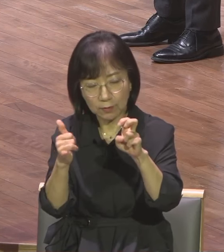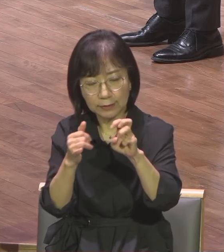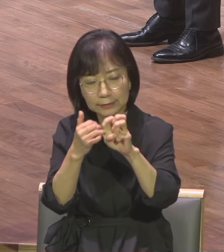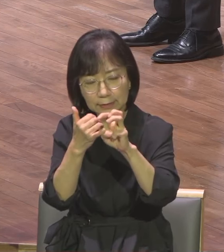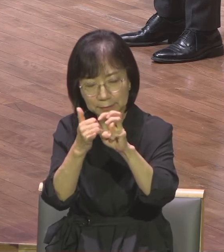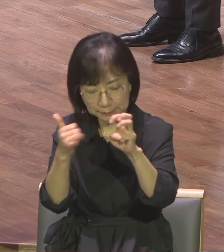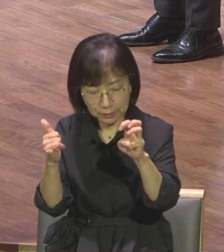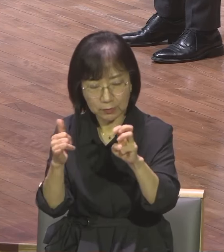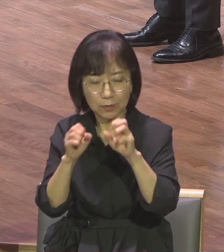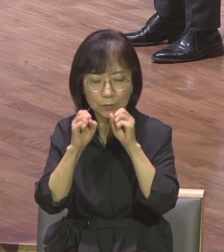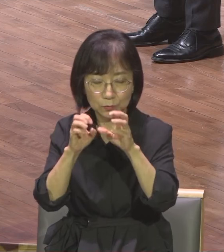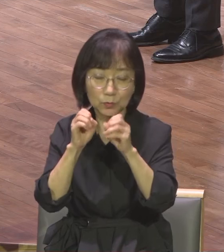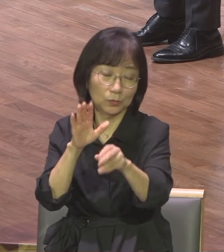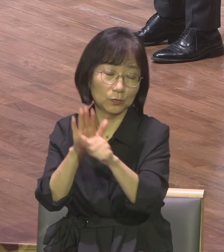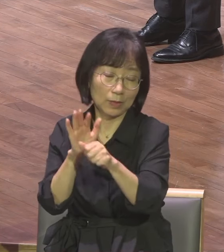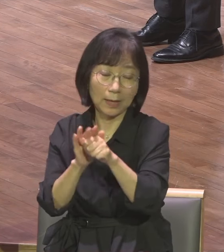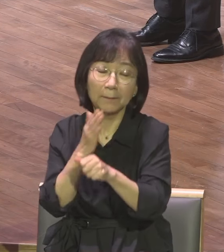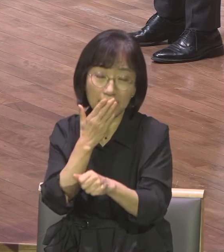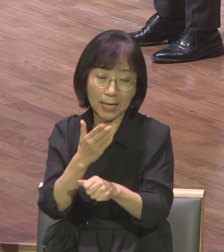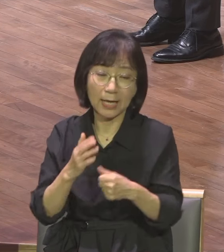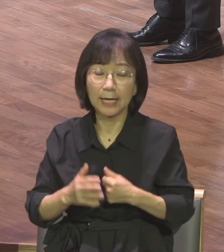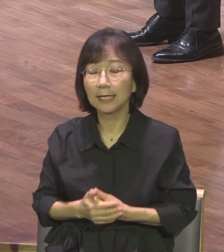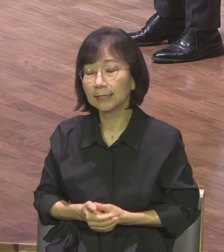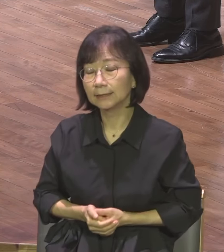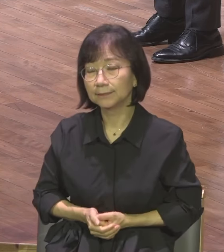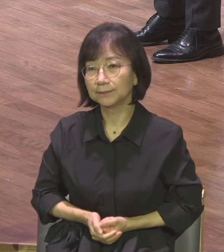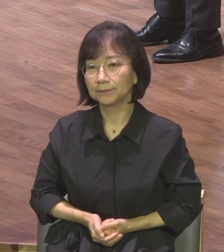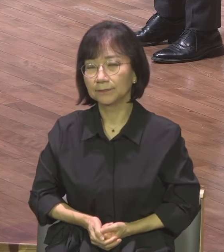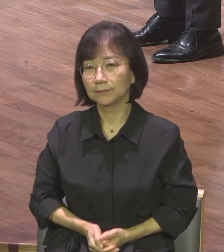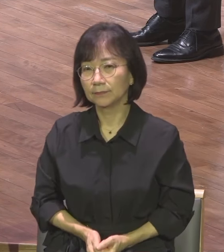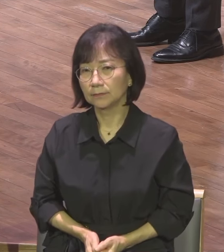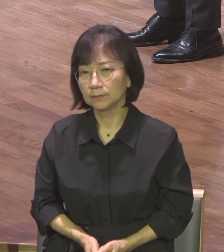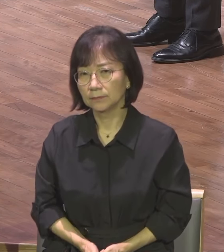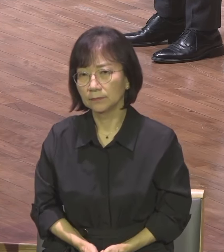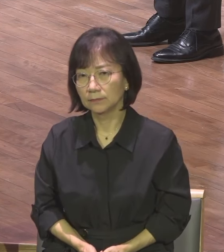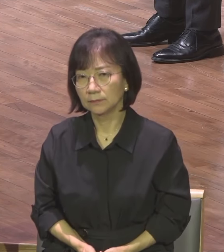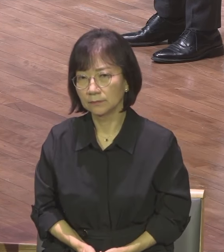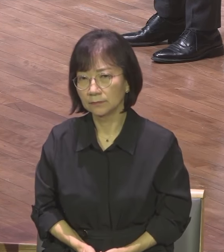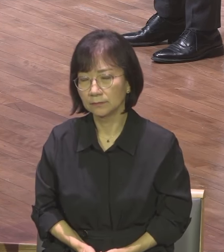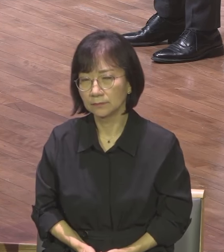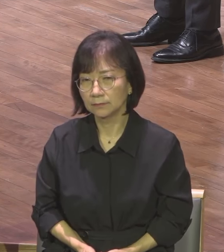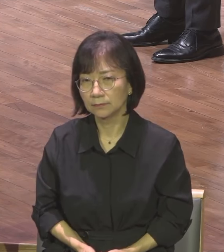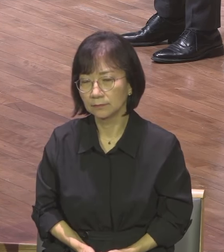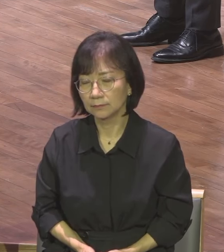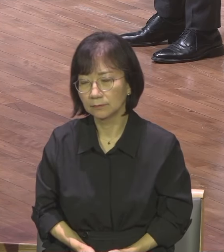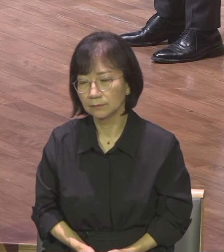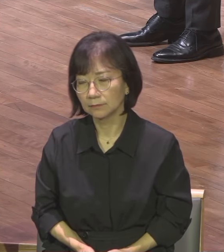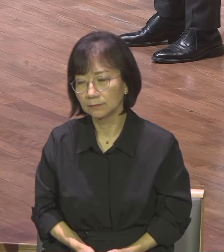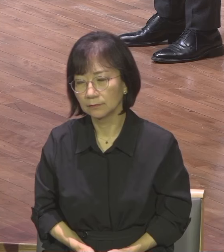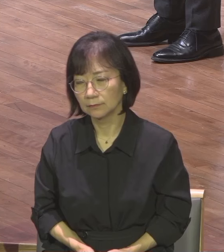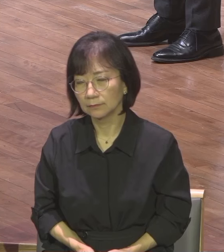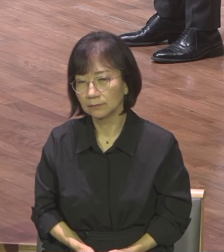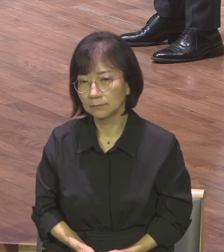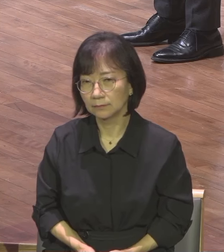주옵소서 이제 전도하게 하여 주옵소서 이제 실은케 하여 주옵소서 그래서 하반기에는 정말 내가